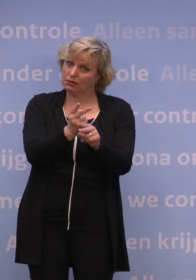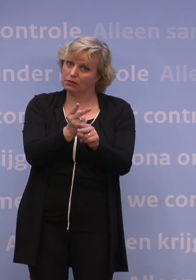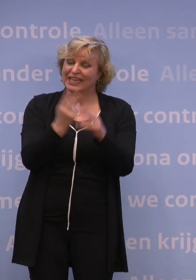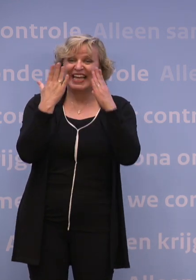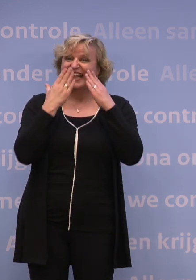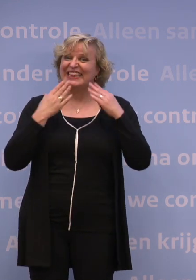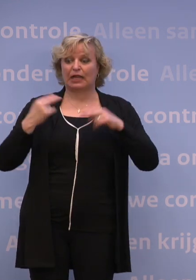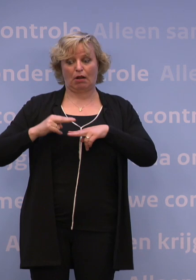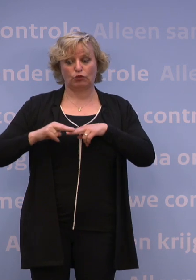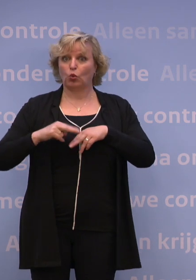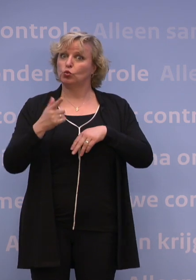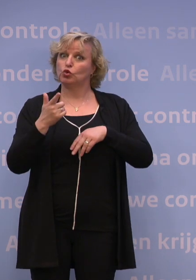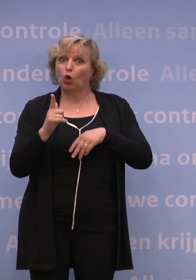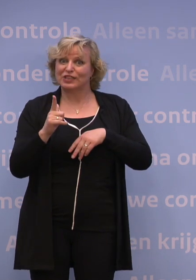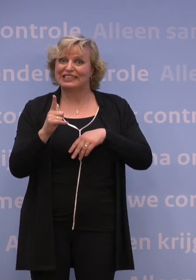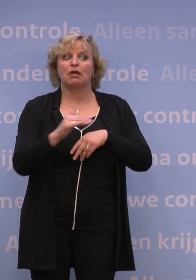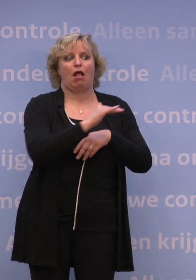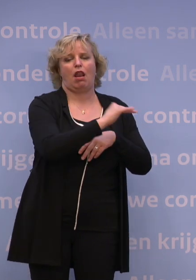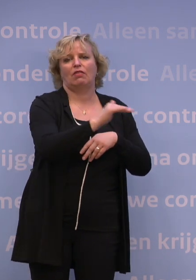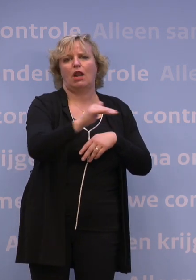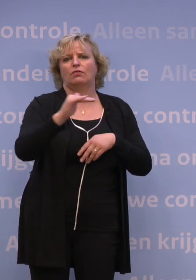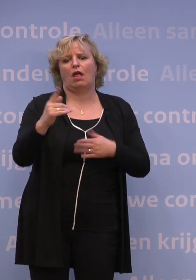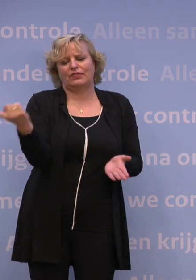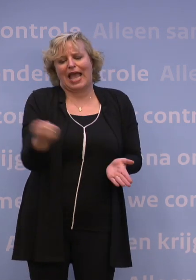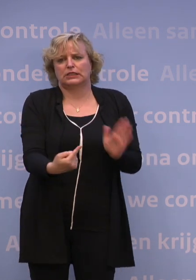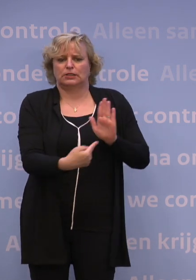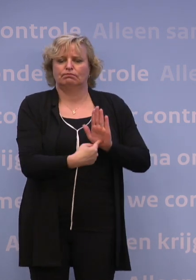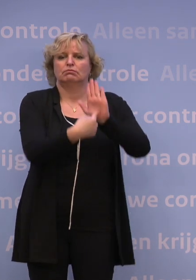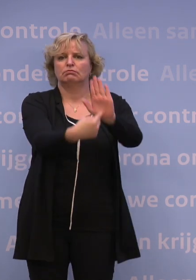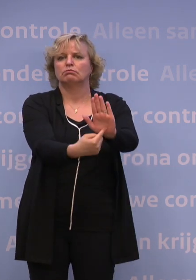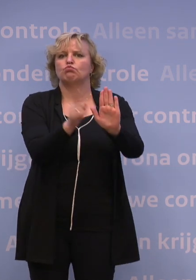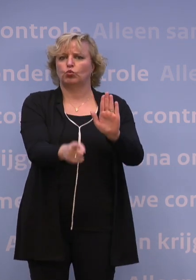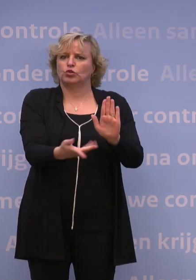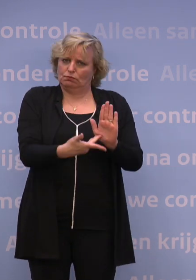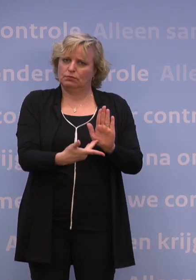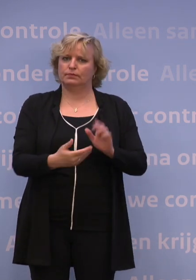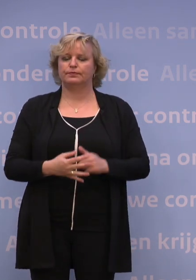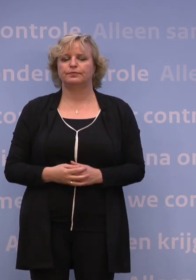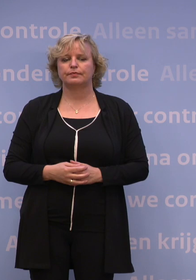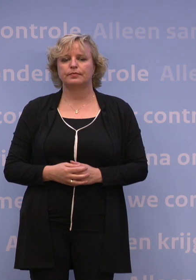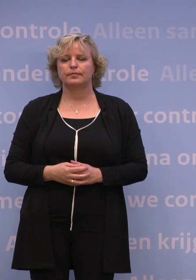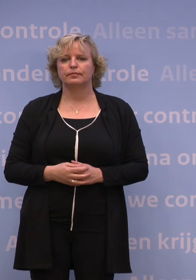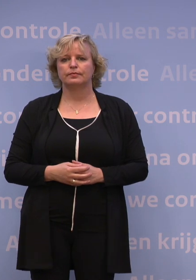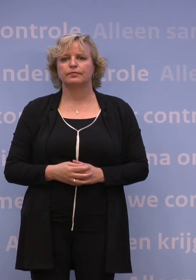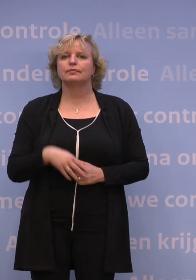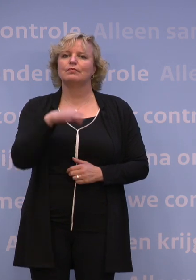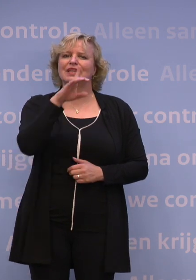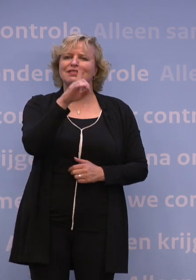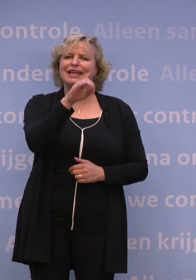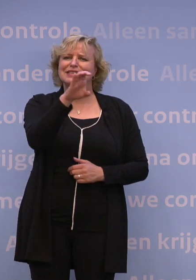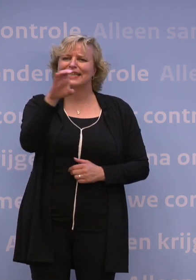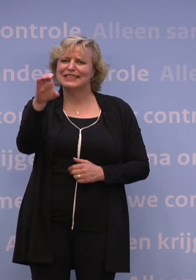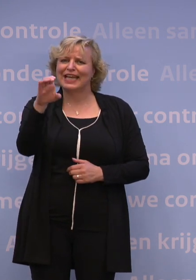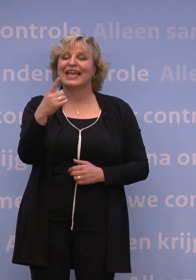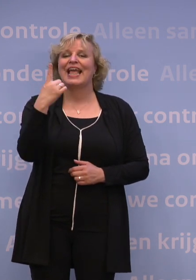Nederland niet op groen staat, sommige landen eisen zullen stellen aan Nederlanders die binnenkomen. Het digitaal coronacertificaat wordt